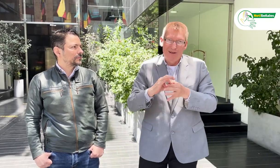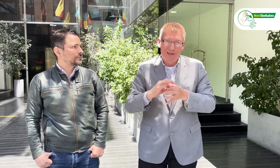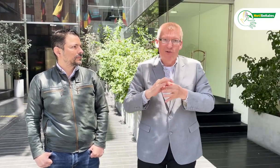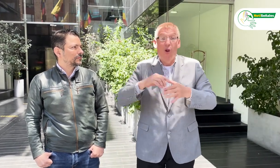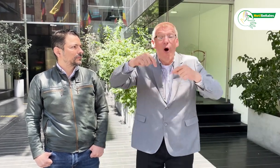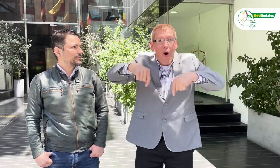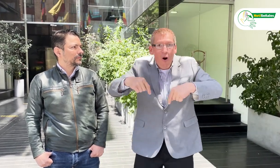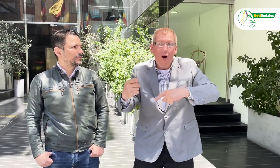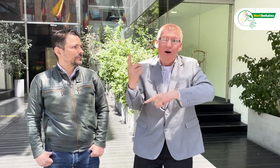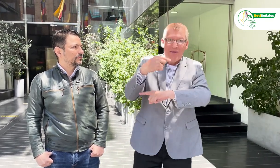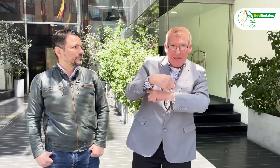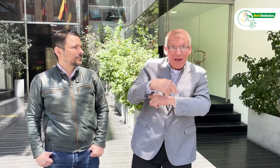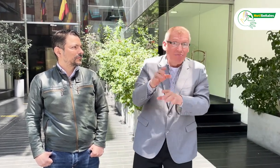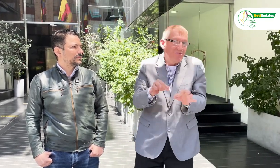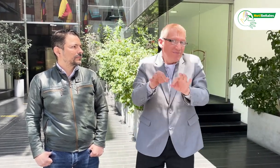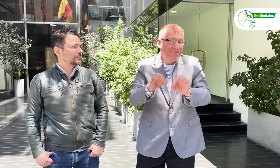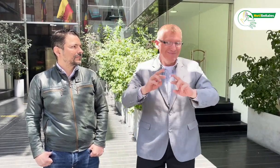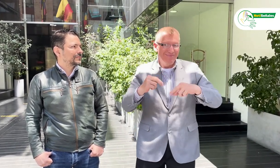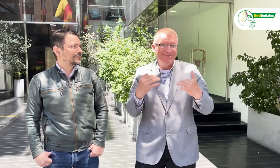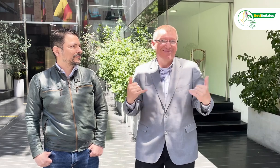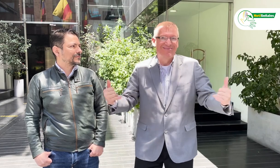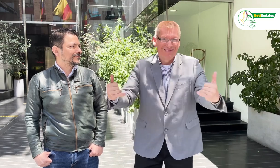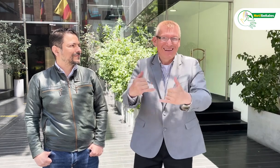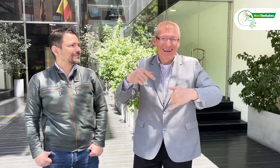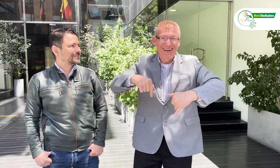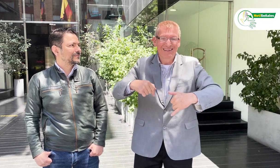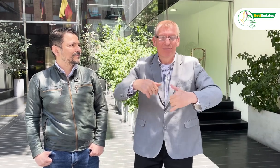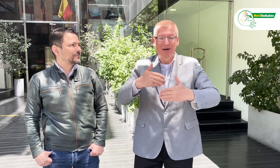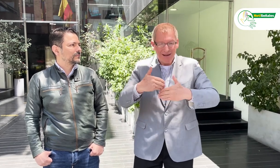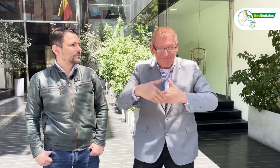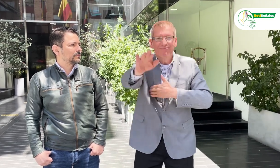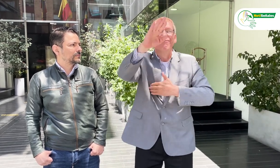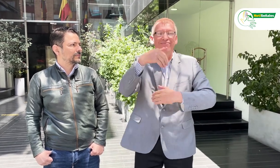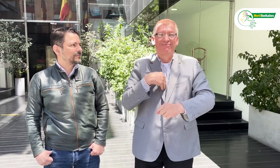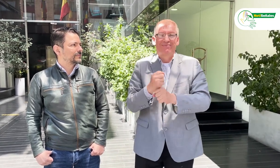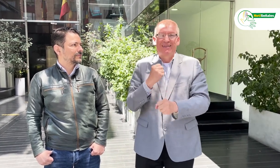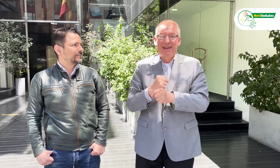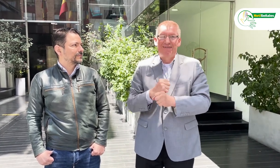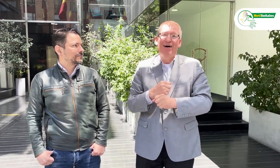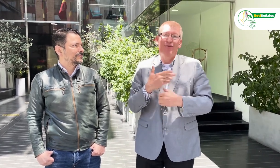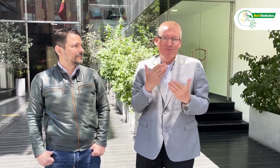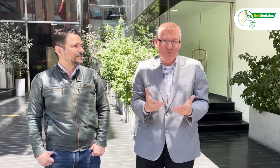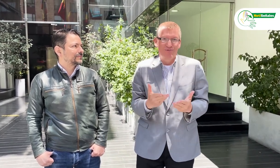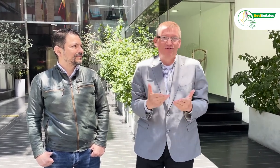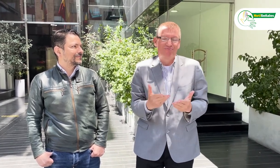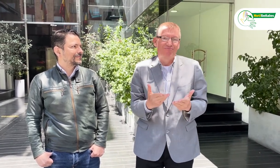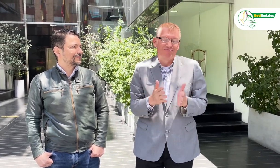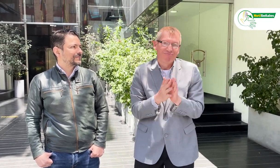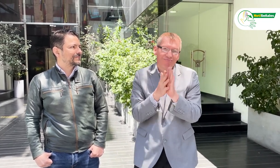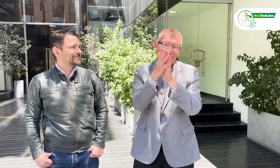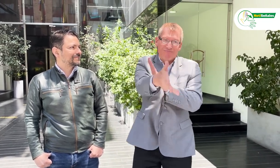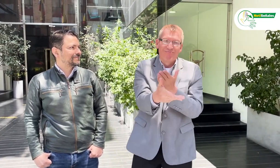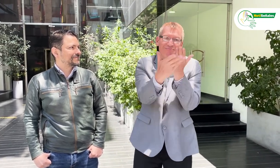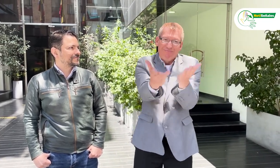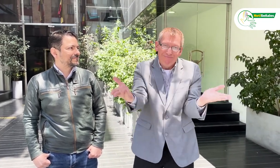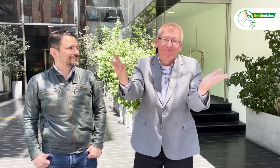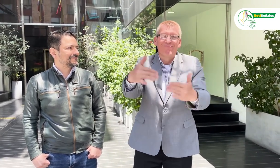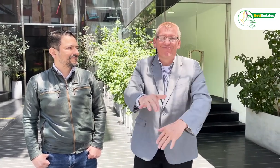seguimiento y asesoría. De allí la importancia de la reunión el día de hoy, para seguir trabajando y dándoles más información.